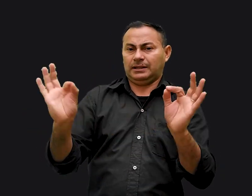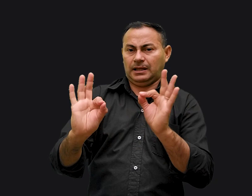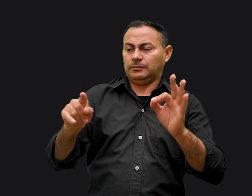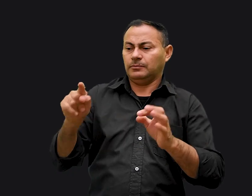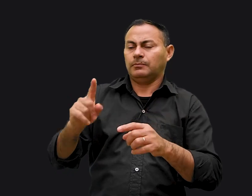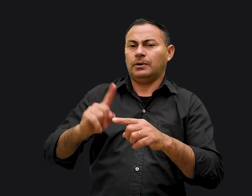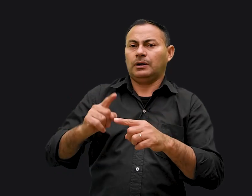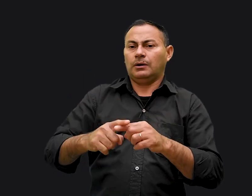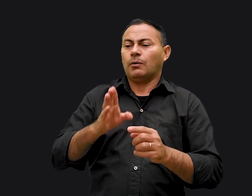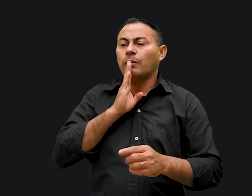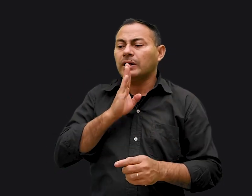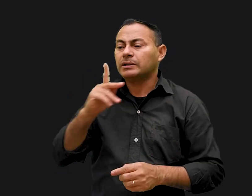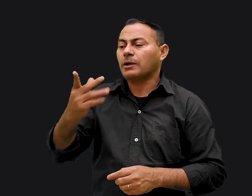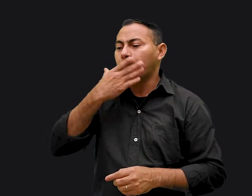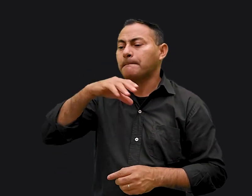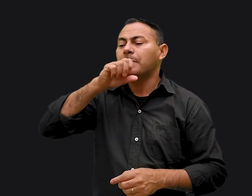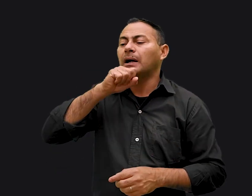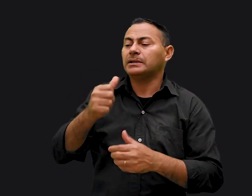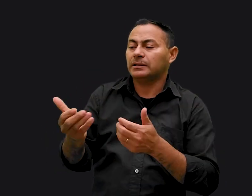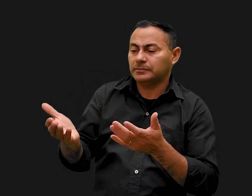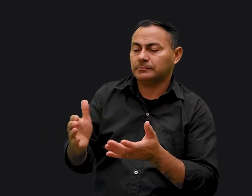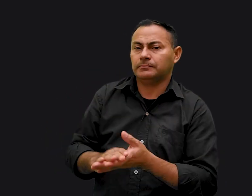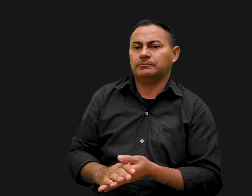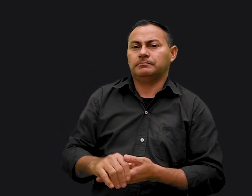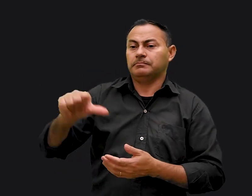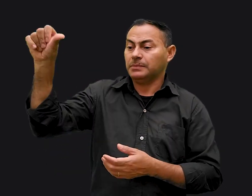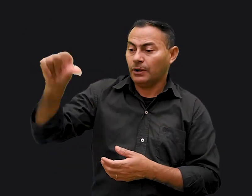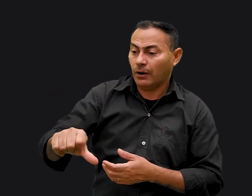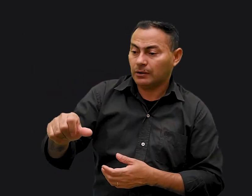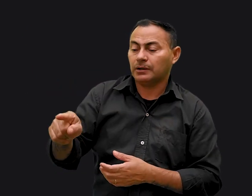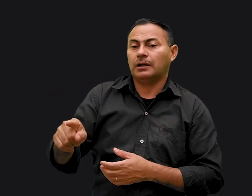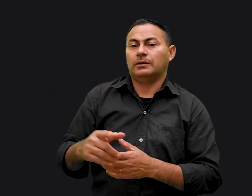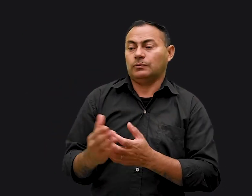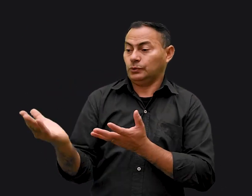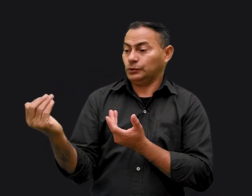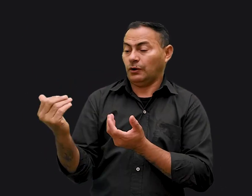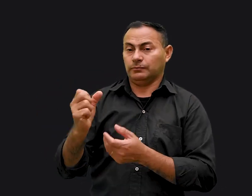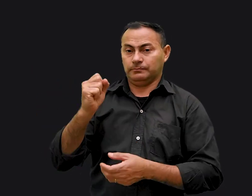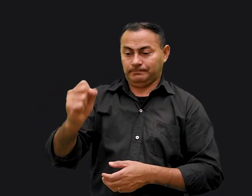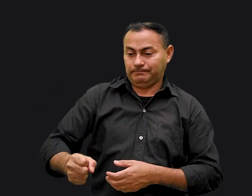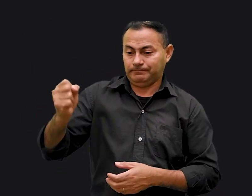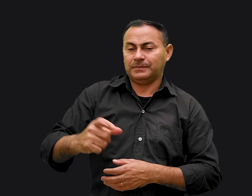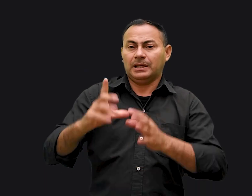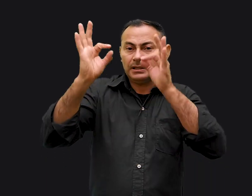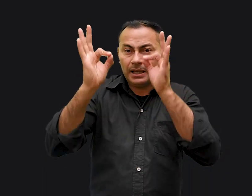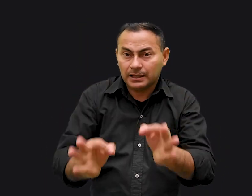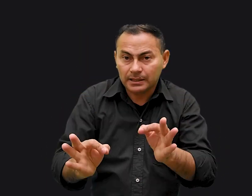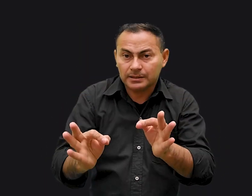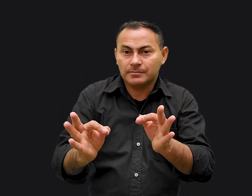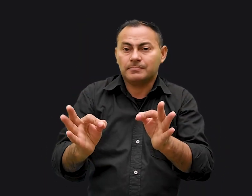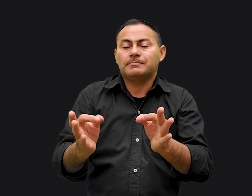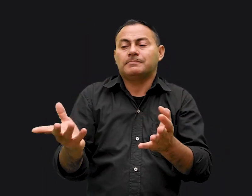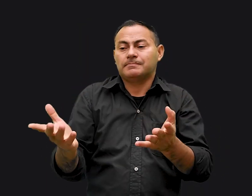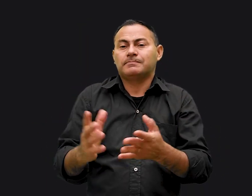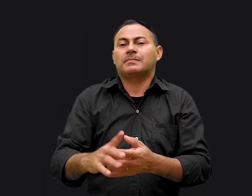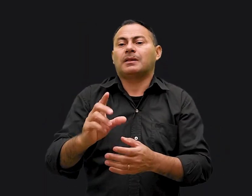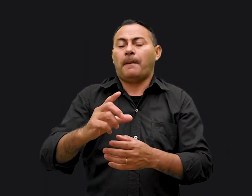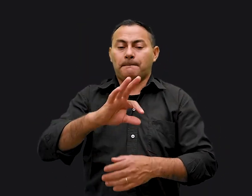nada a você porque eu conheço o seu pai, hein? Pior de tudo é que o jovem pastor tinha certeza absoluta De que o